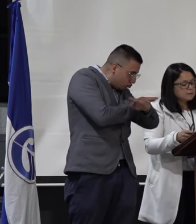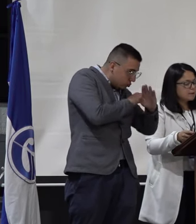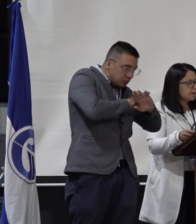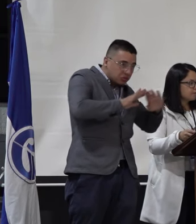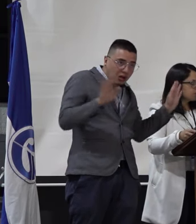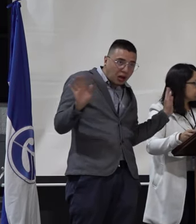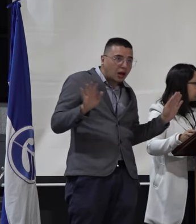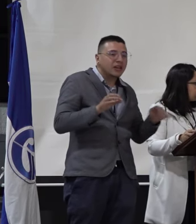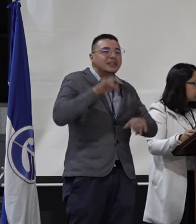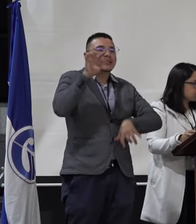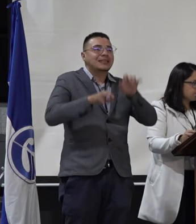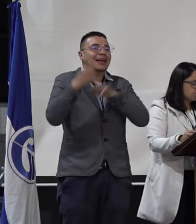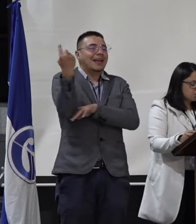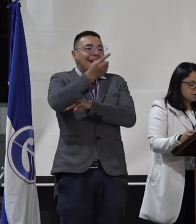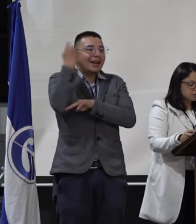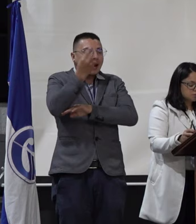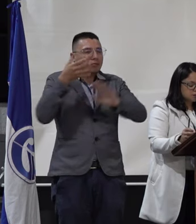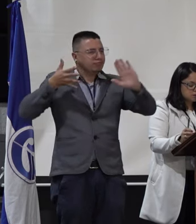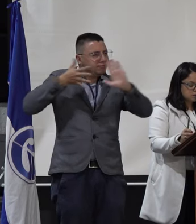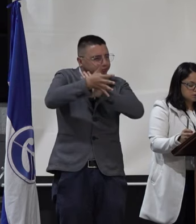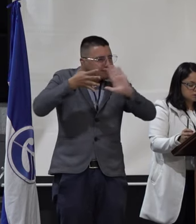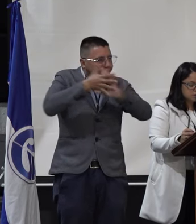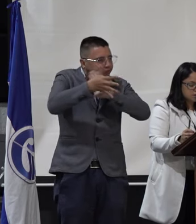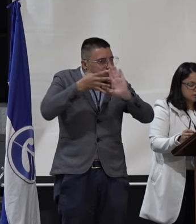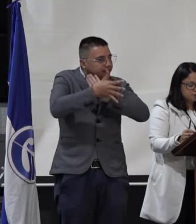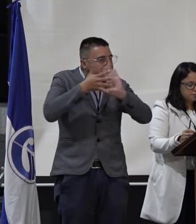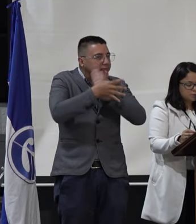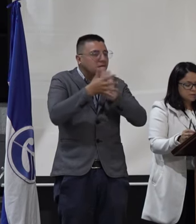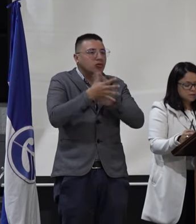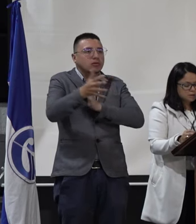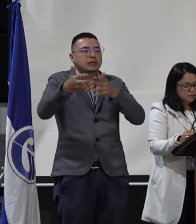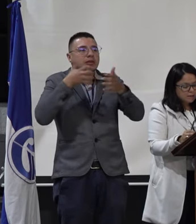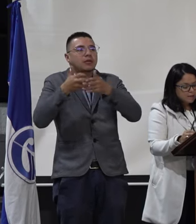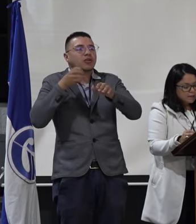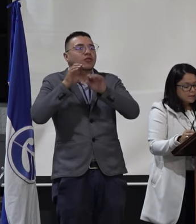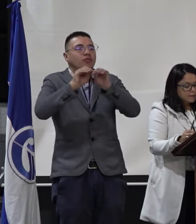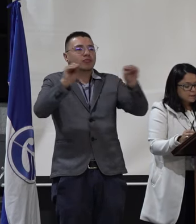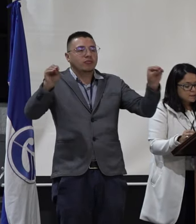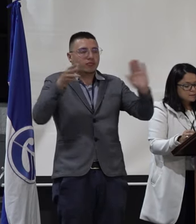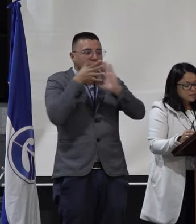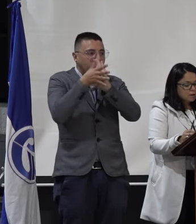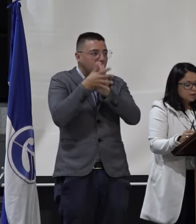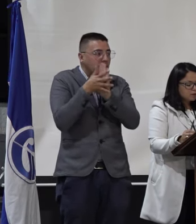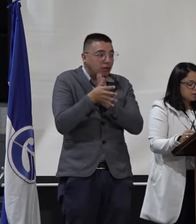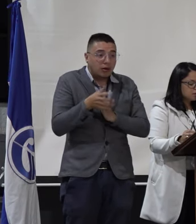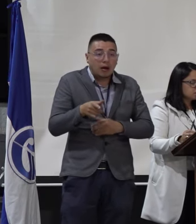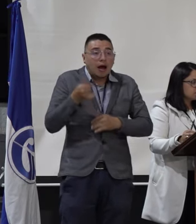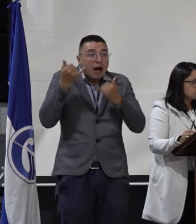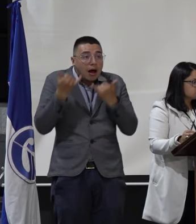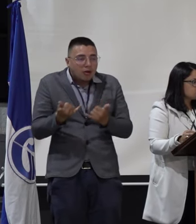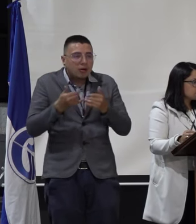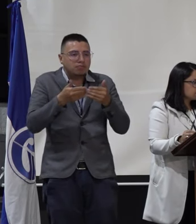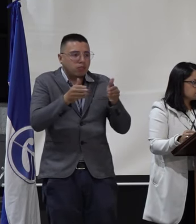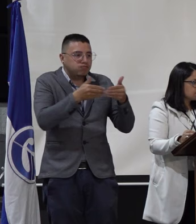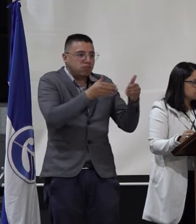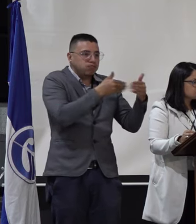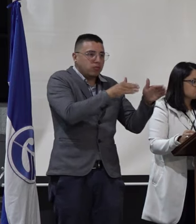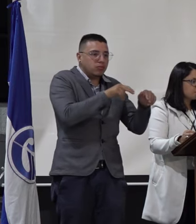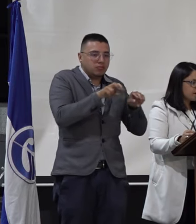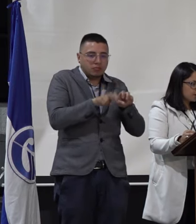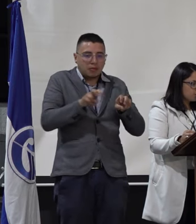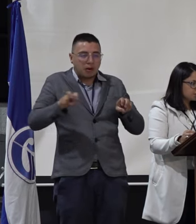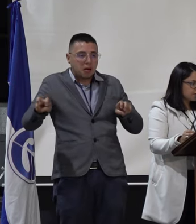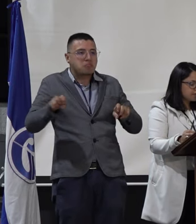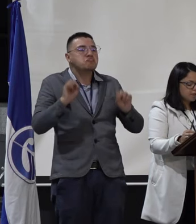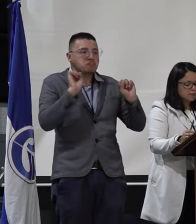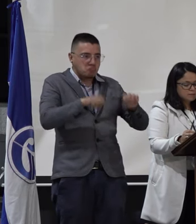la Secretaría General le informa a la Subdirección de Sistemas de Información que se encuentran habilitados y son candidatos